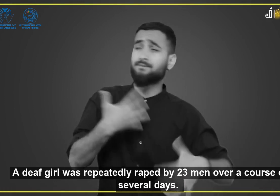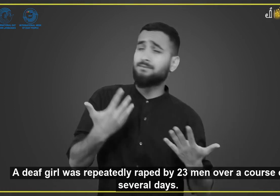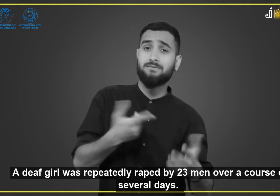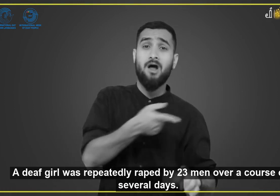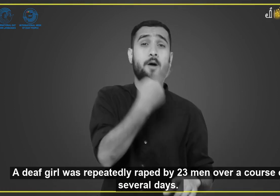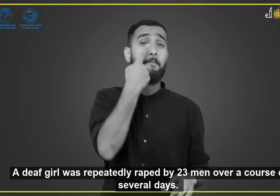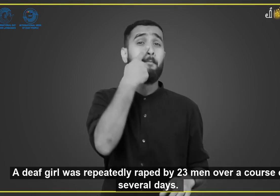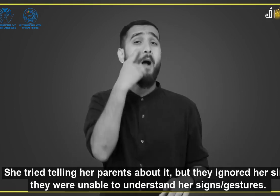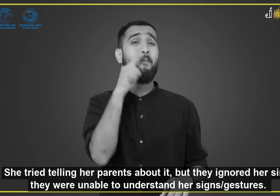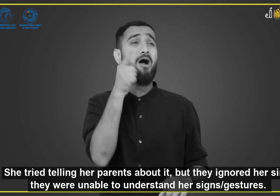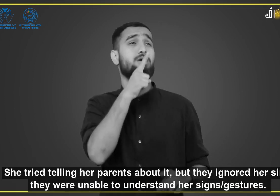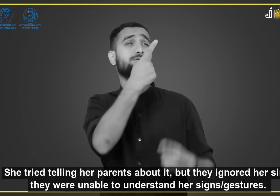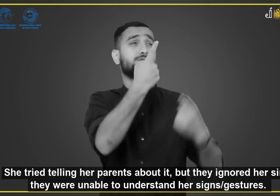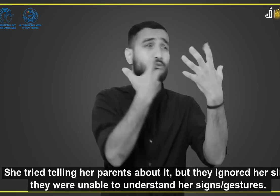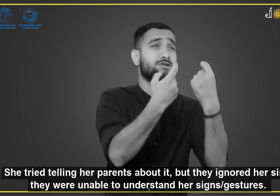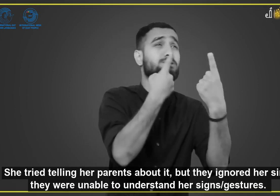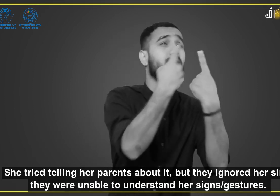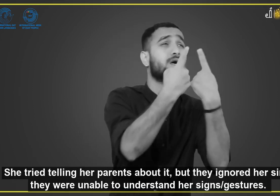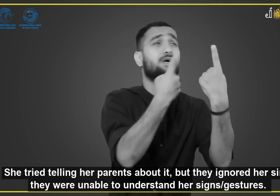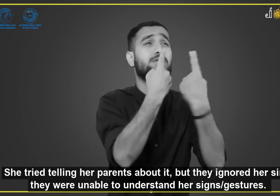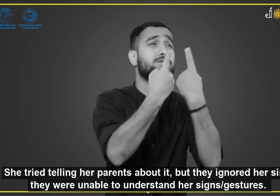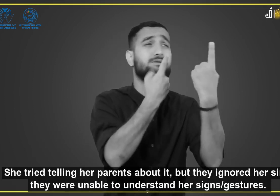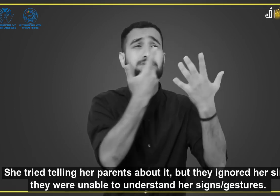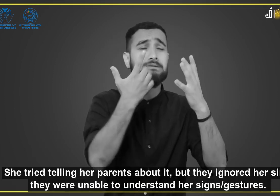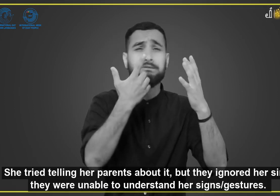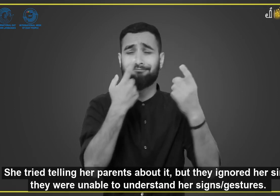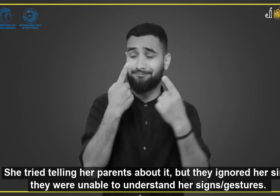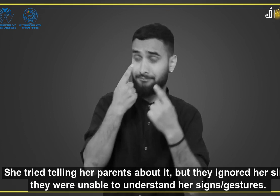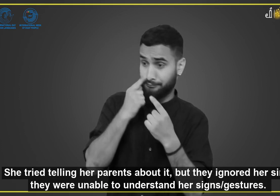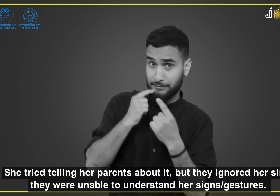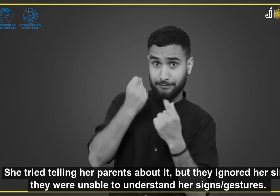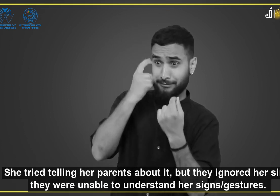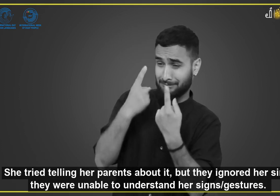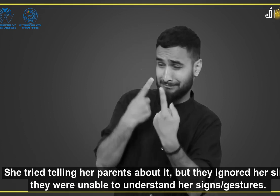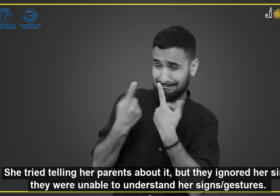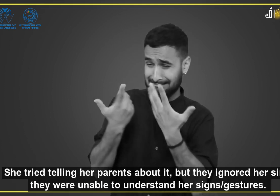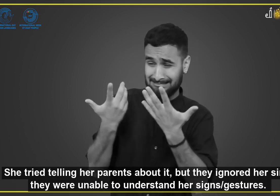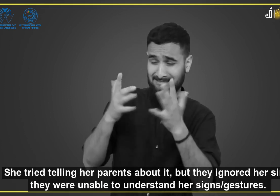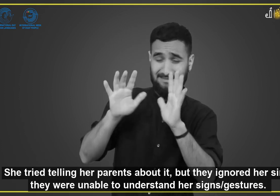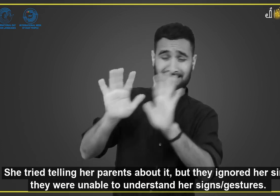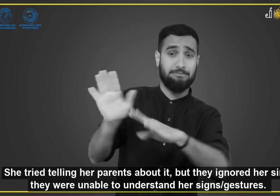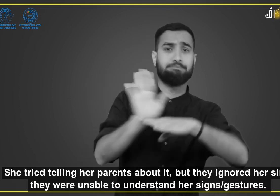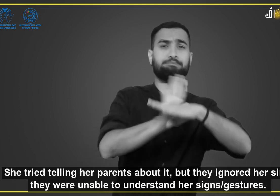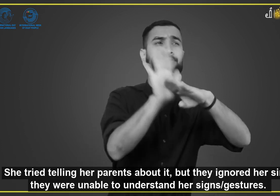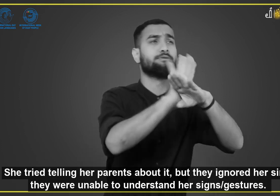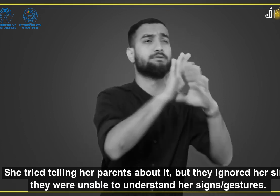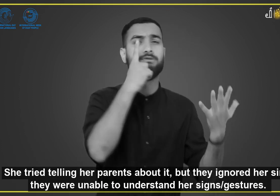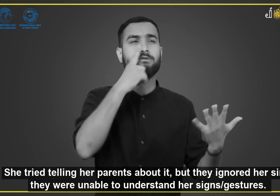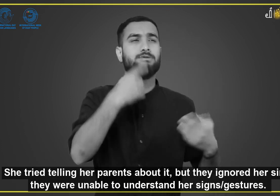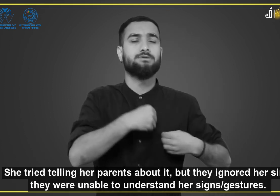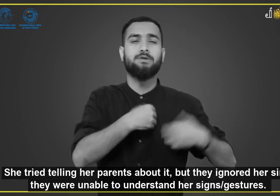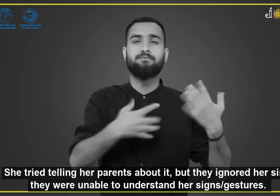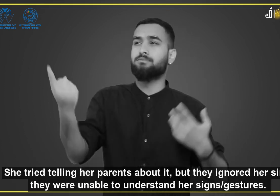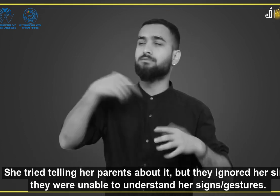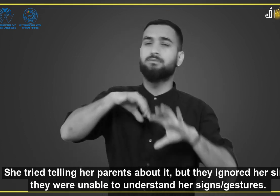हुआ बार बार उसका बलतकार हुआ लेकिन वह अपने माबाप को कुछ ना बता सकी क्योंकि उसके माबाप उसके